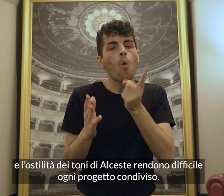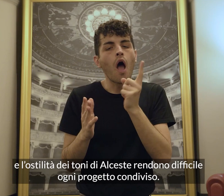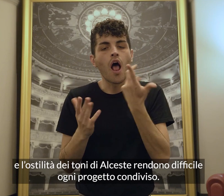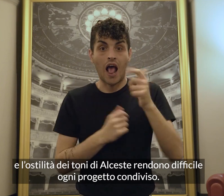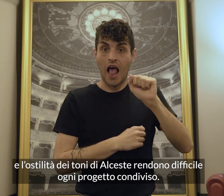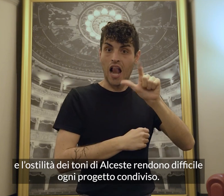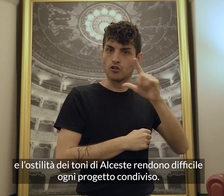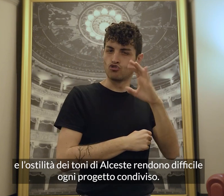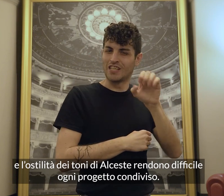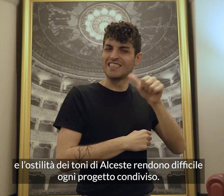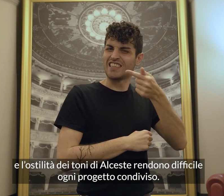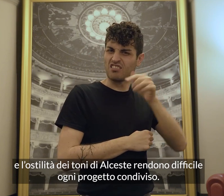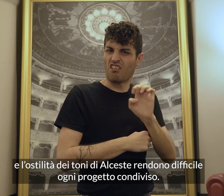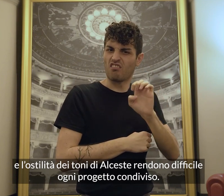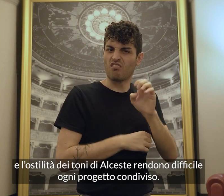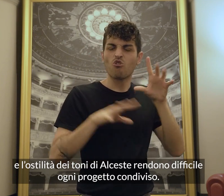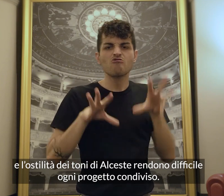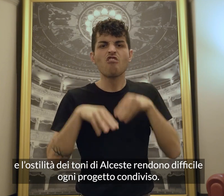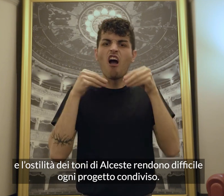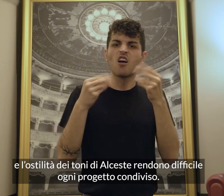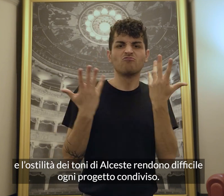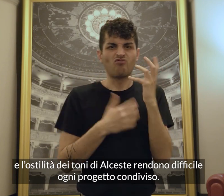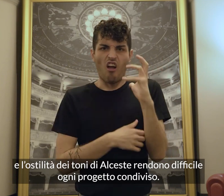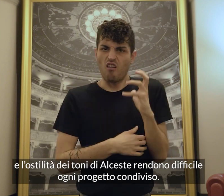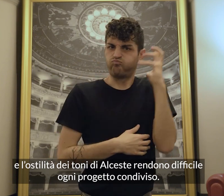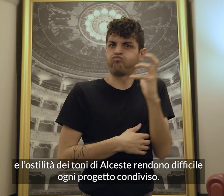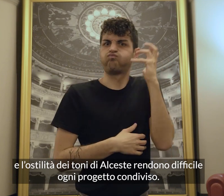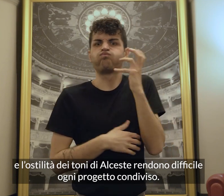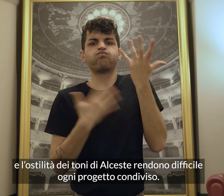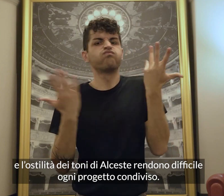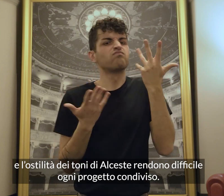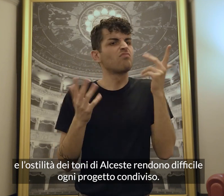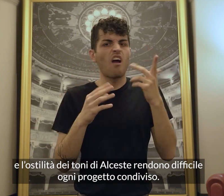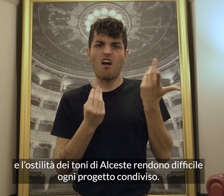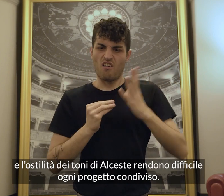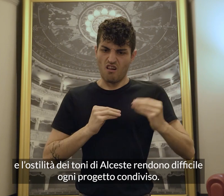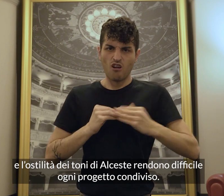rendono difficile ogni progetto condiviso.